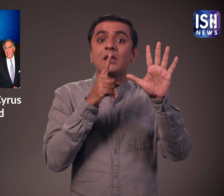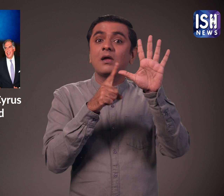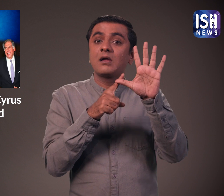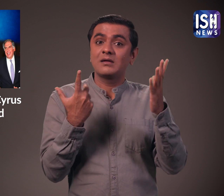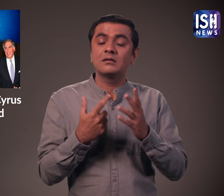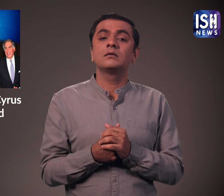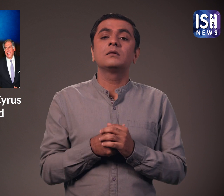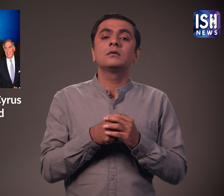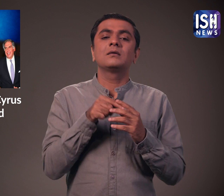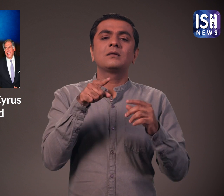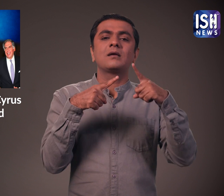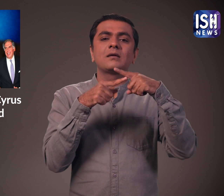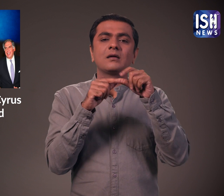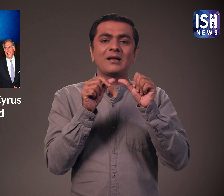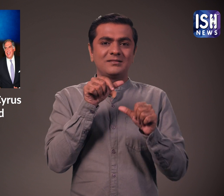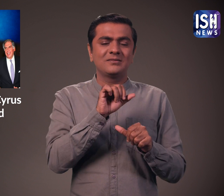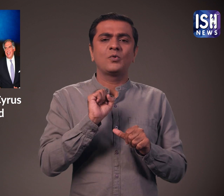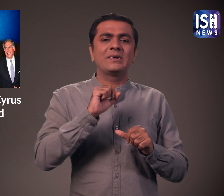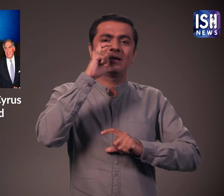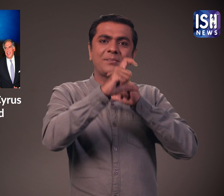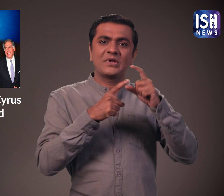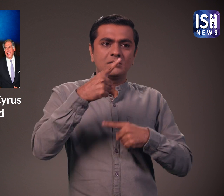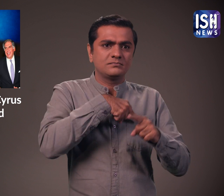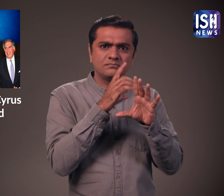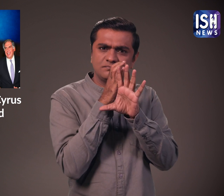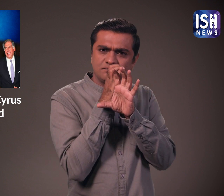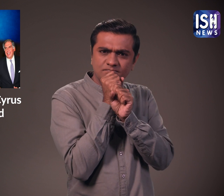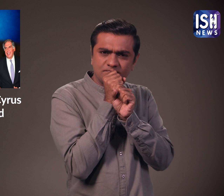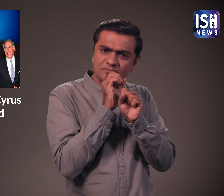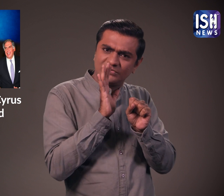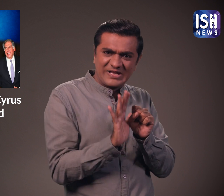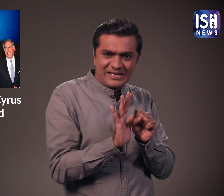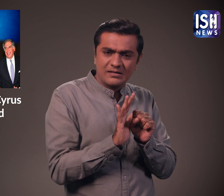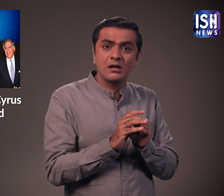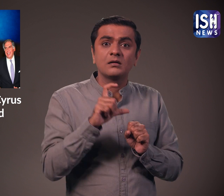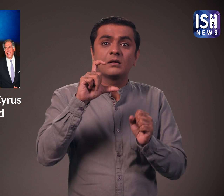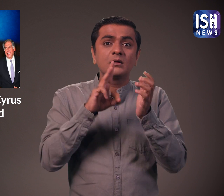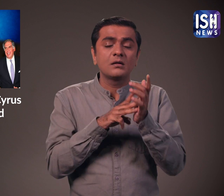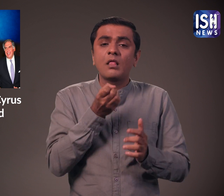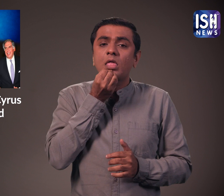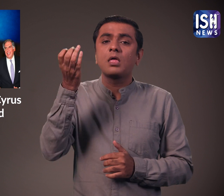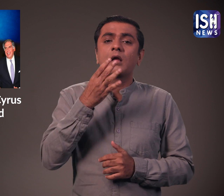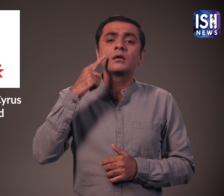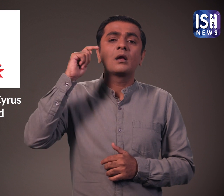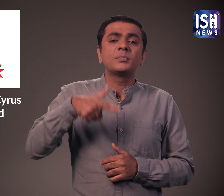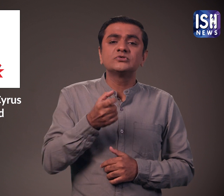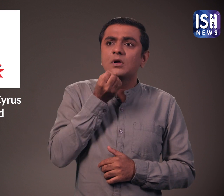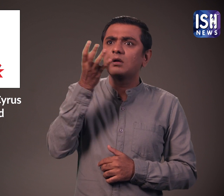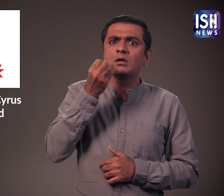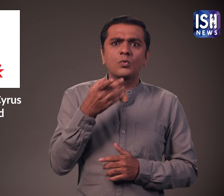मिस्त्री ने टाटा फोर्म से जुड़ी एहम जानकारिया आईकर विभाग को